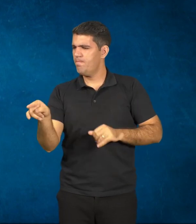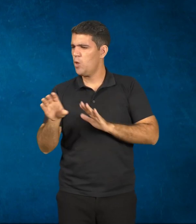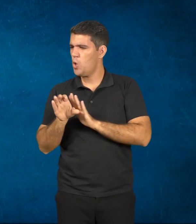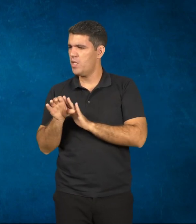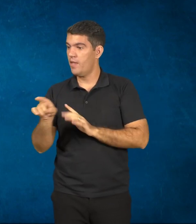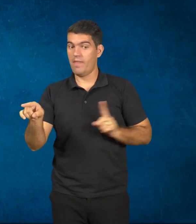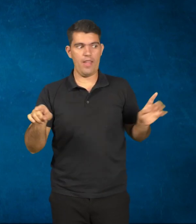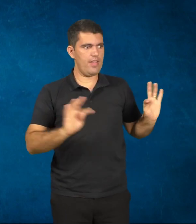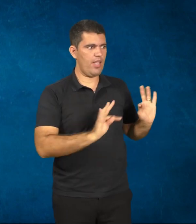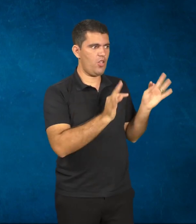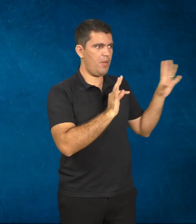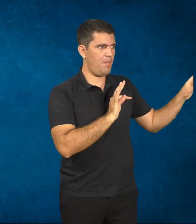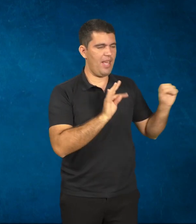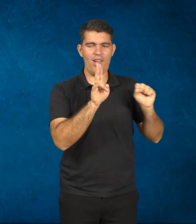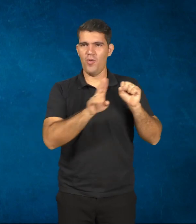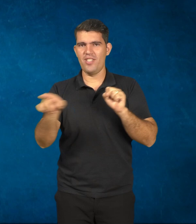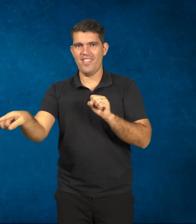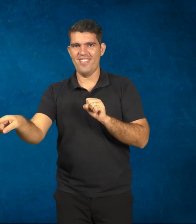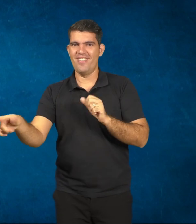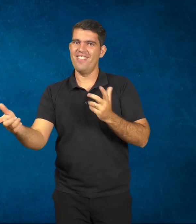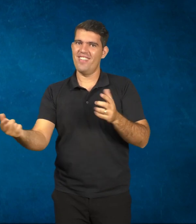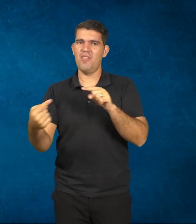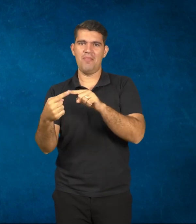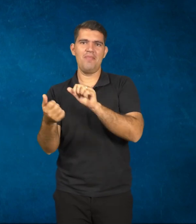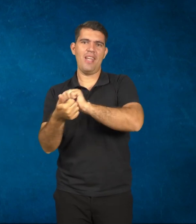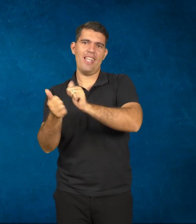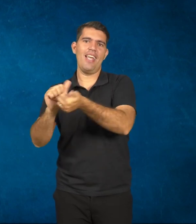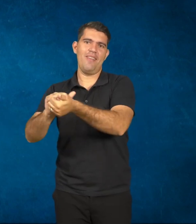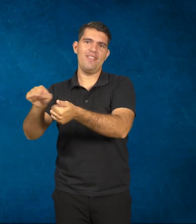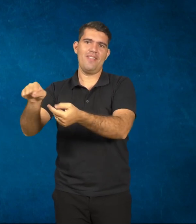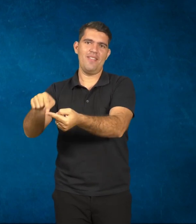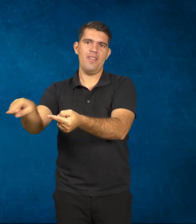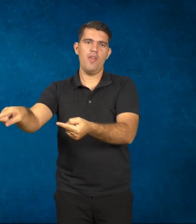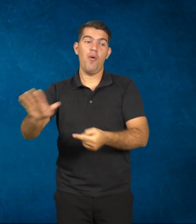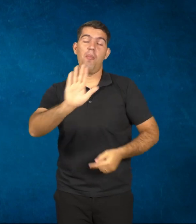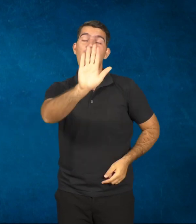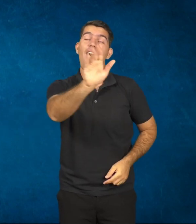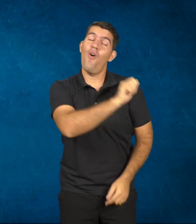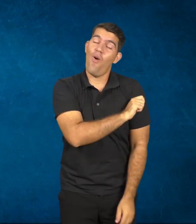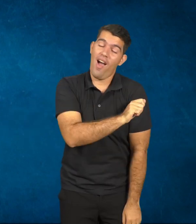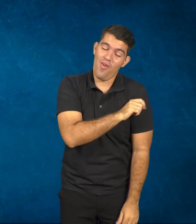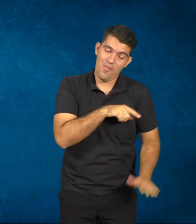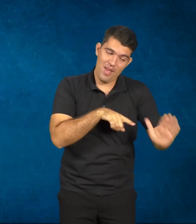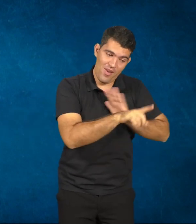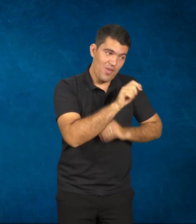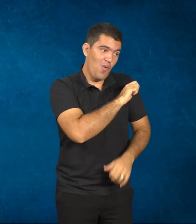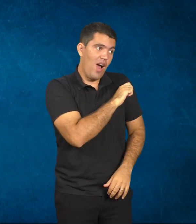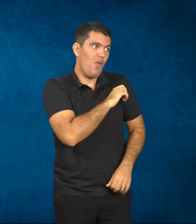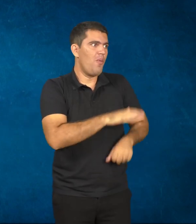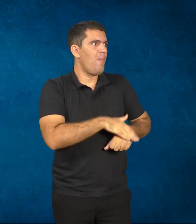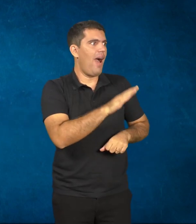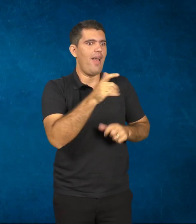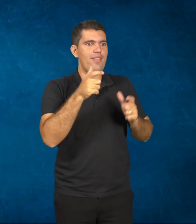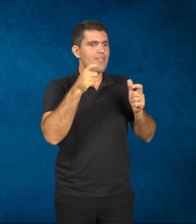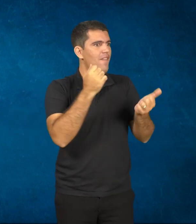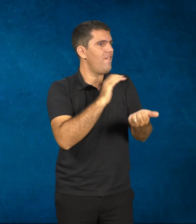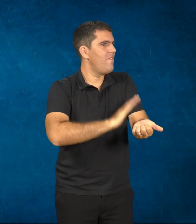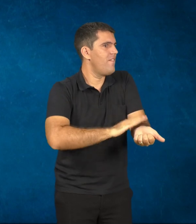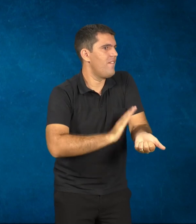adequada. Agora, Paulo, também tem uma questão, Simone. O aluno, cada vez mais, quer ter a internet no dia a dia. Ele acessa o computador, ele acessa o